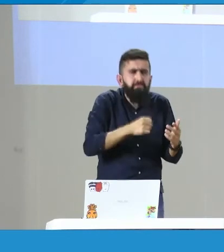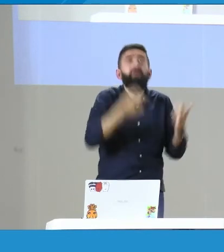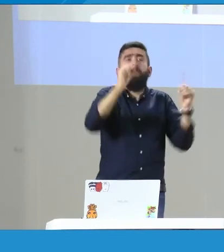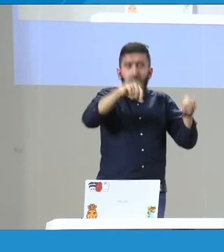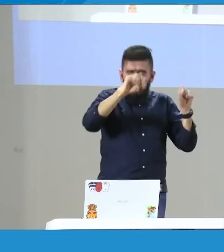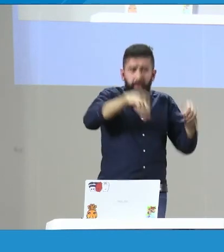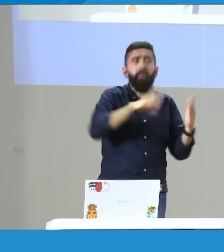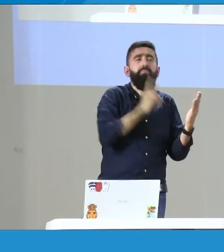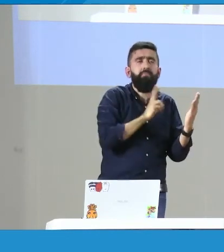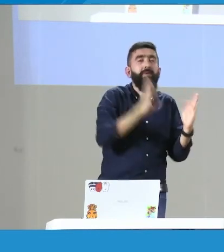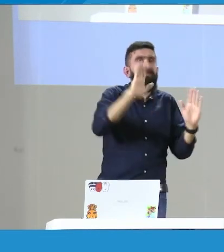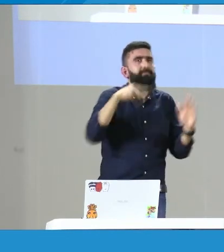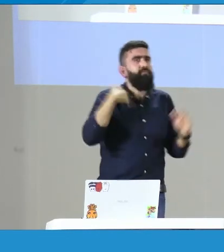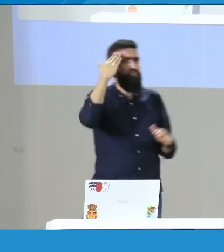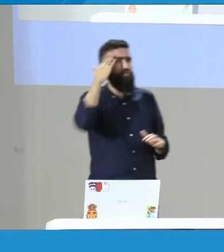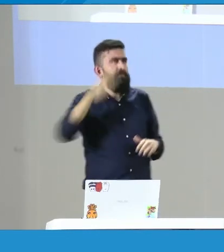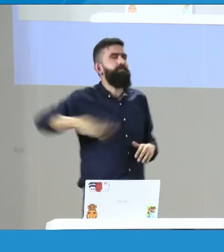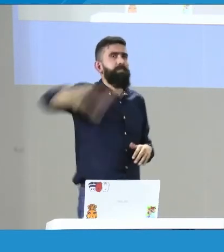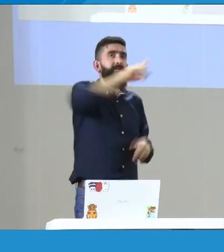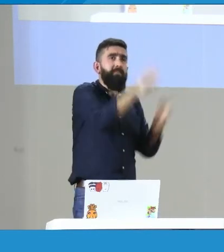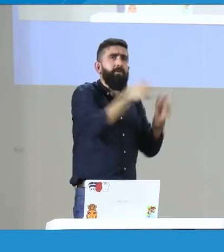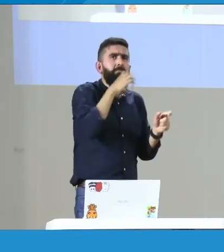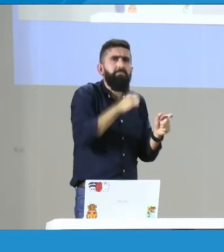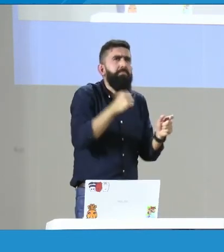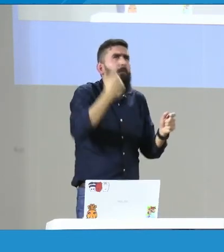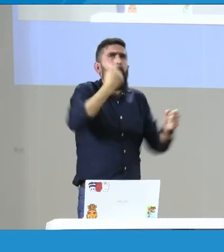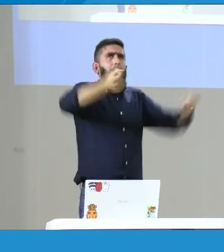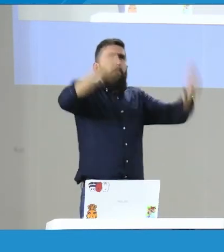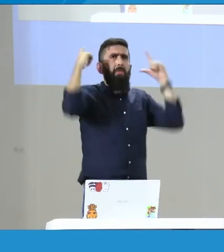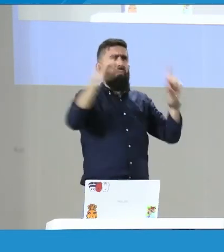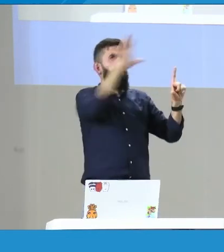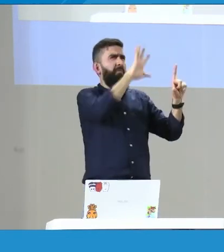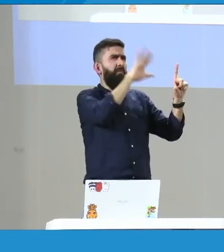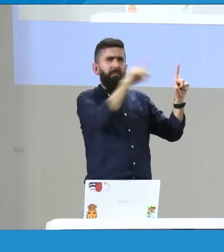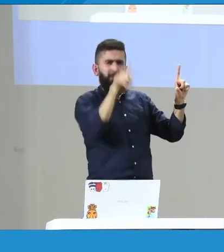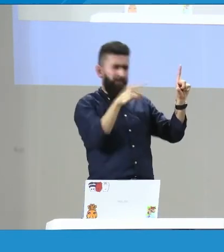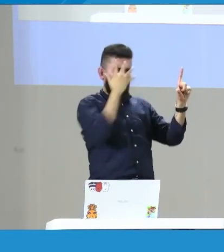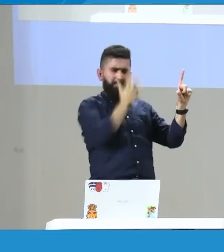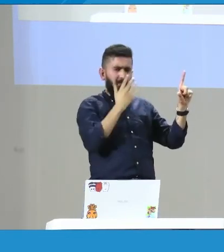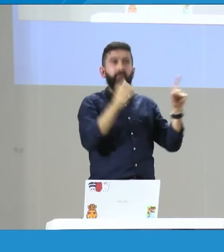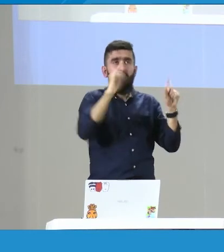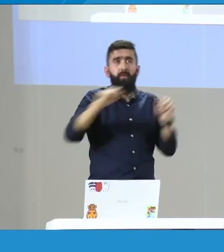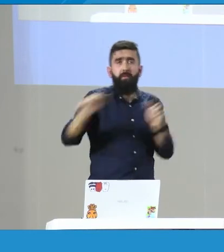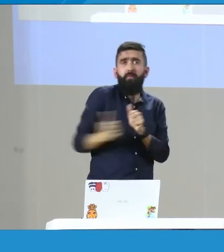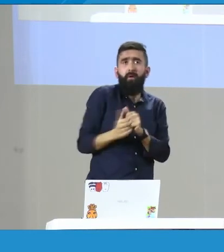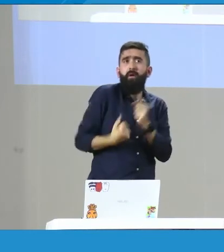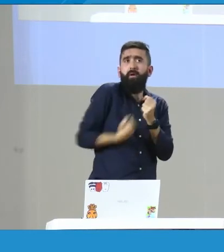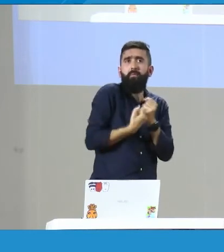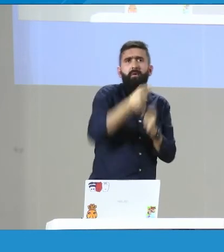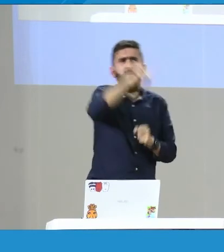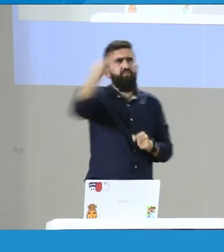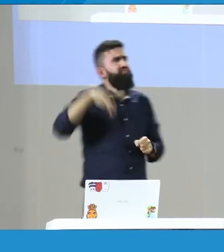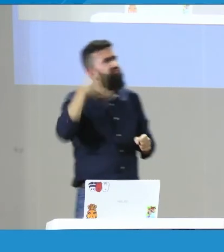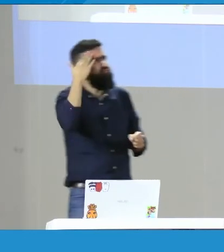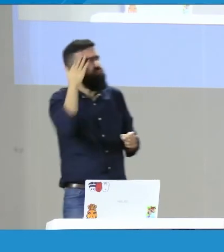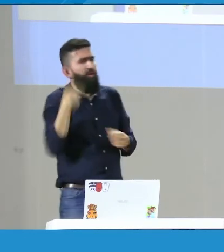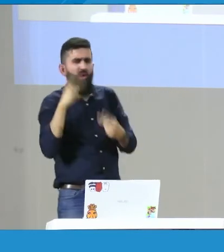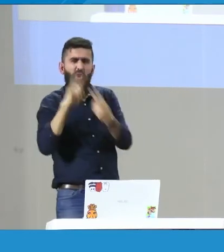manera, la idea es que ustedes también puedan responderlo y las personas de la tercera edad posiblemente no comprendan muy bien el tema de la